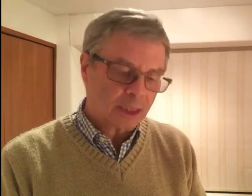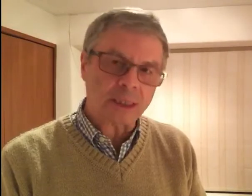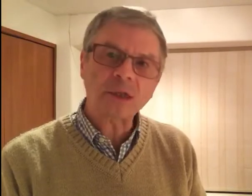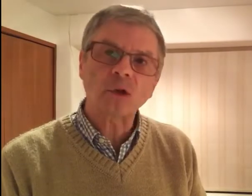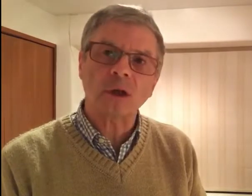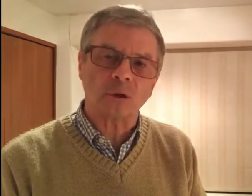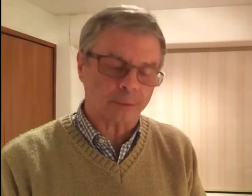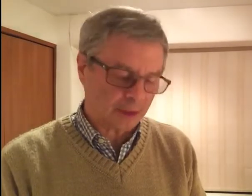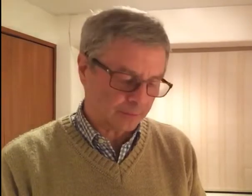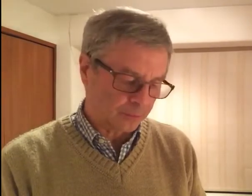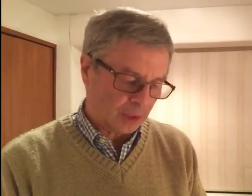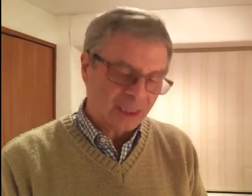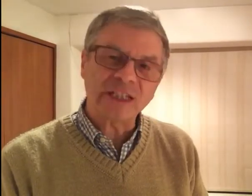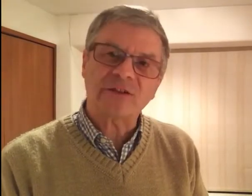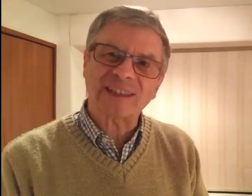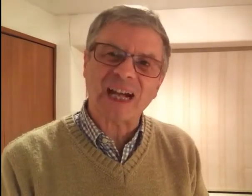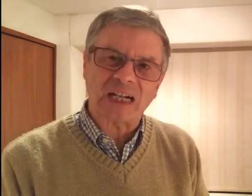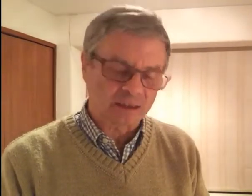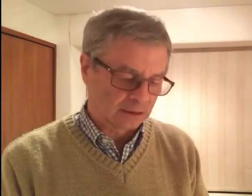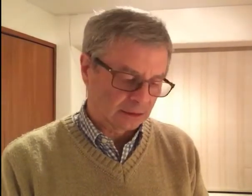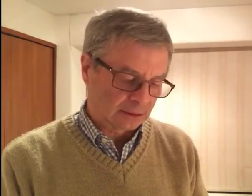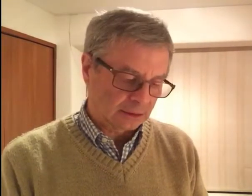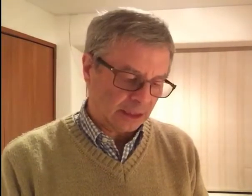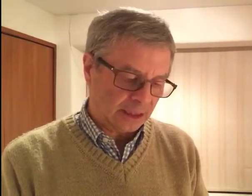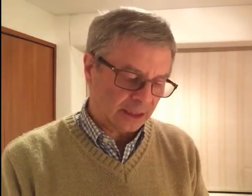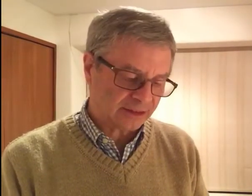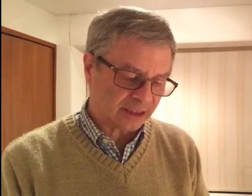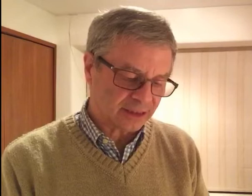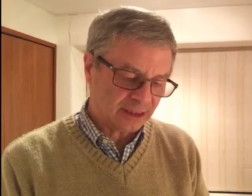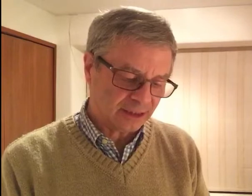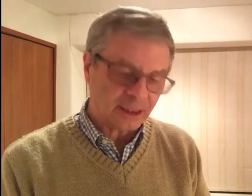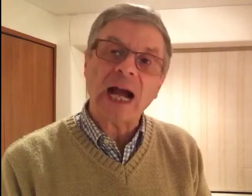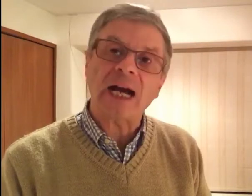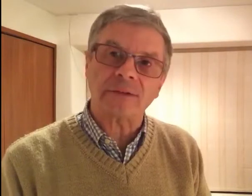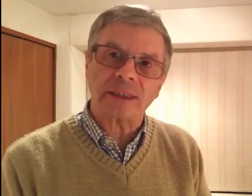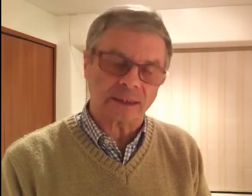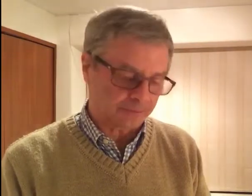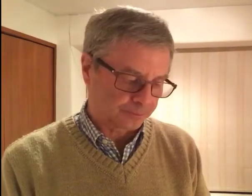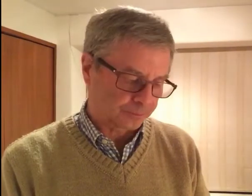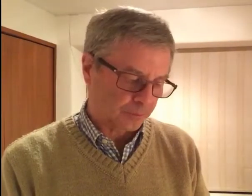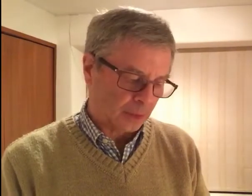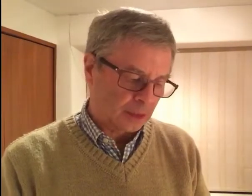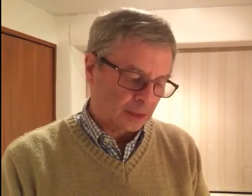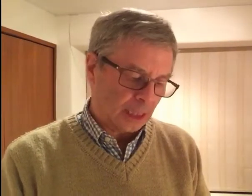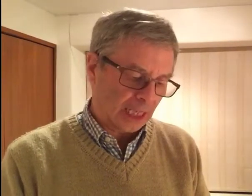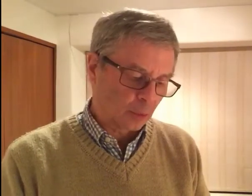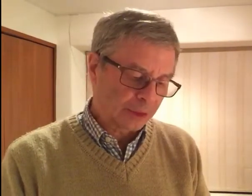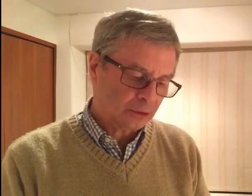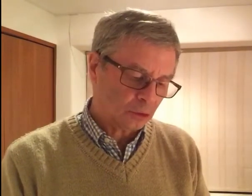dijo al hombre, Efatá, es decir, ábrete. Al momento, los